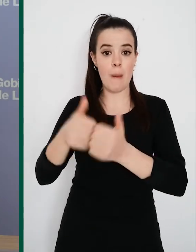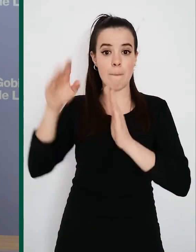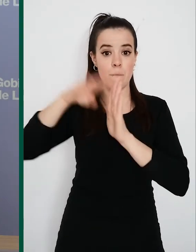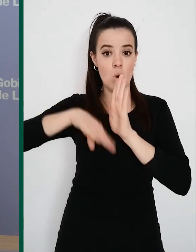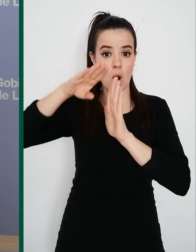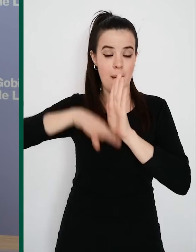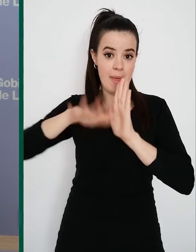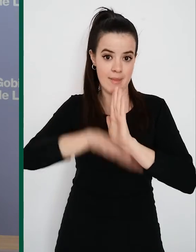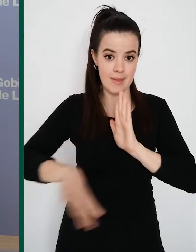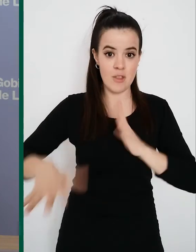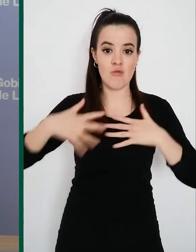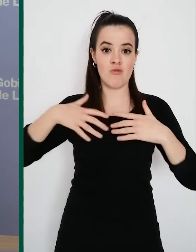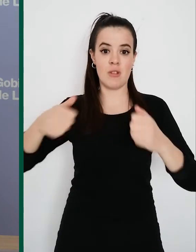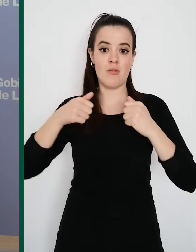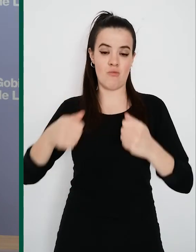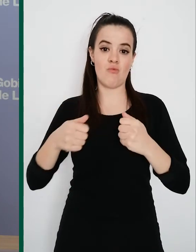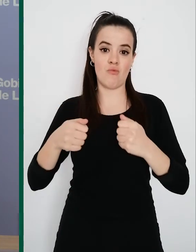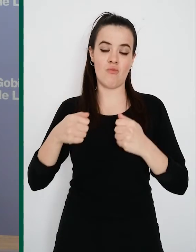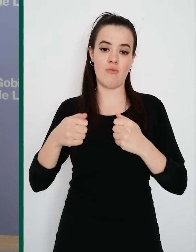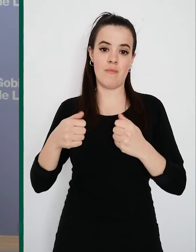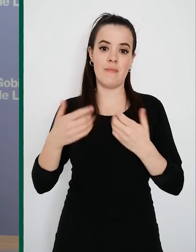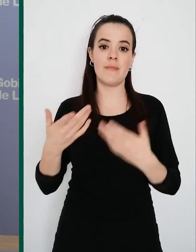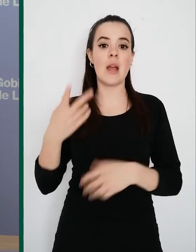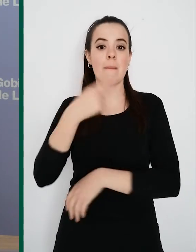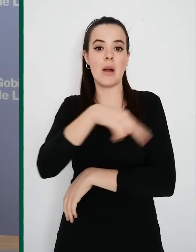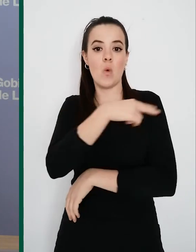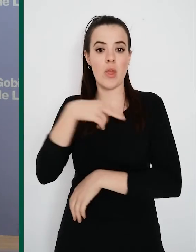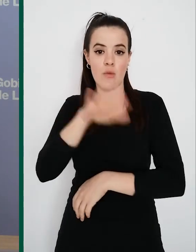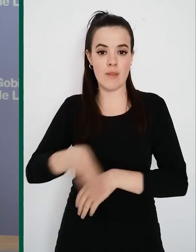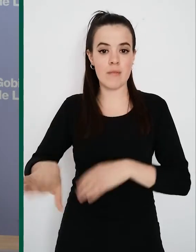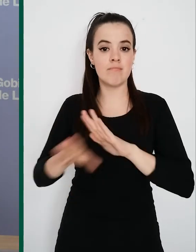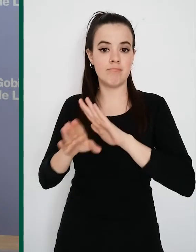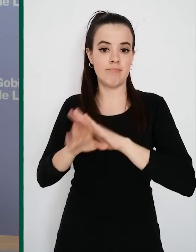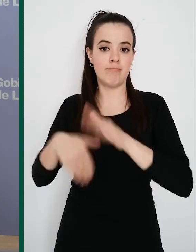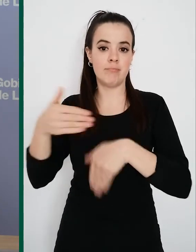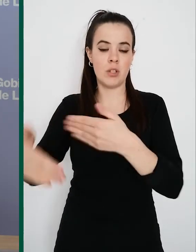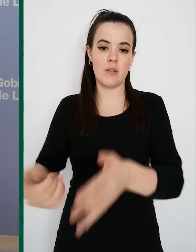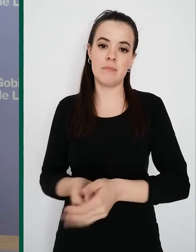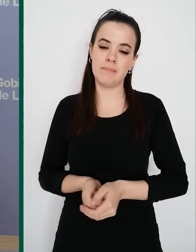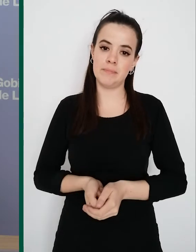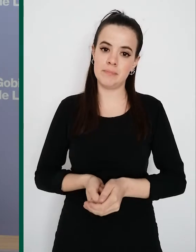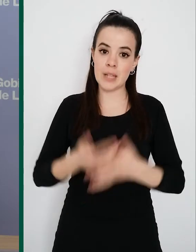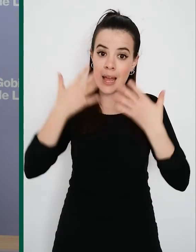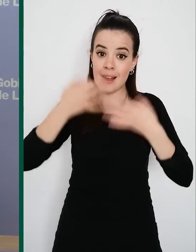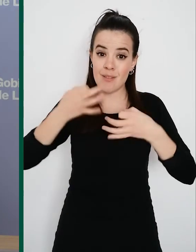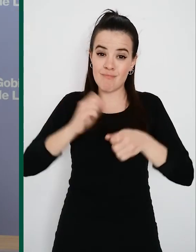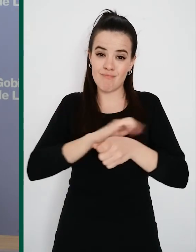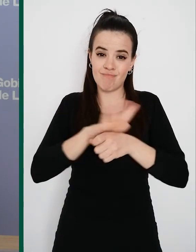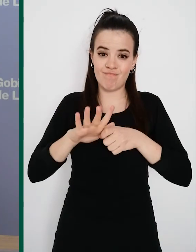prioritando las etapas precoces y la vacunación infantil. Esta realidad del COVID-19 nos ha puesto,